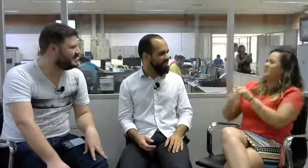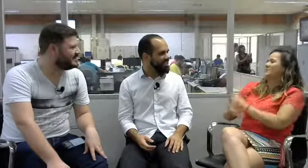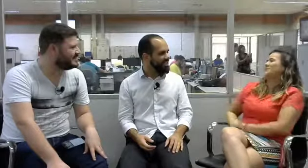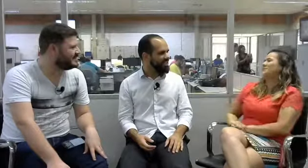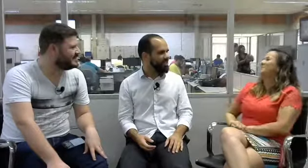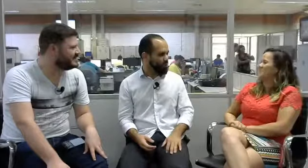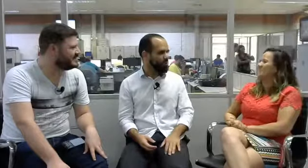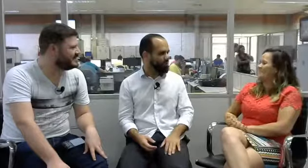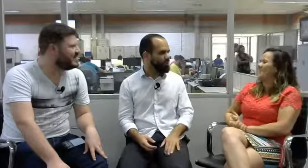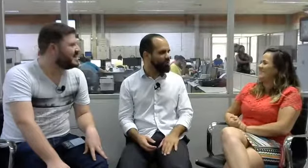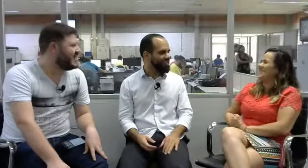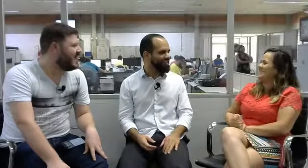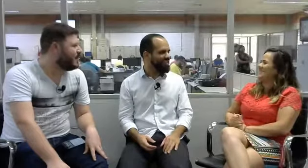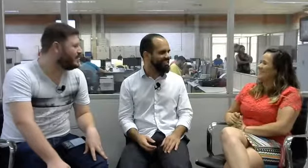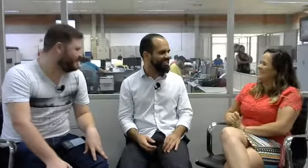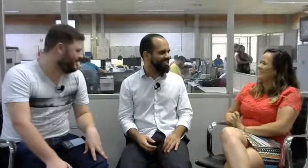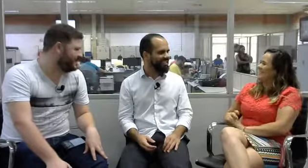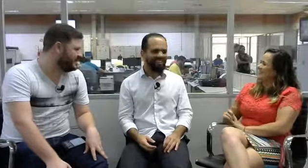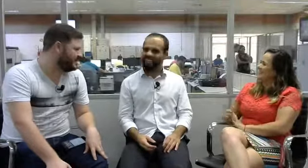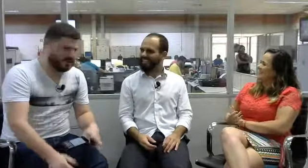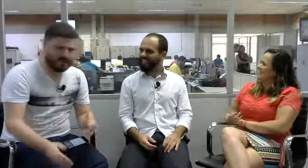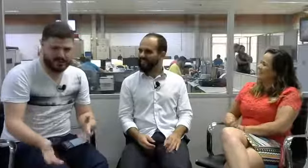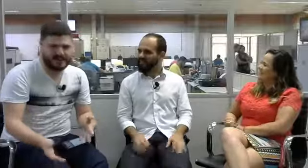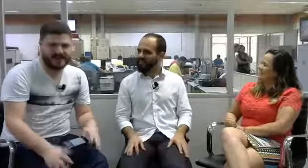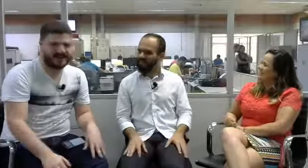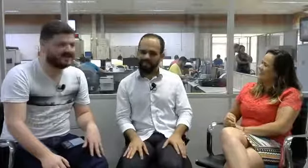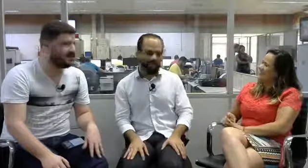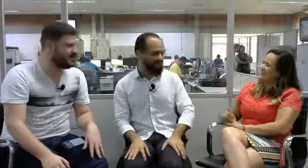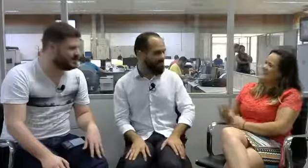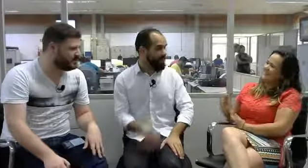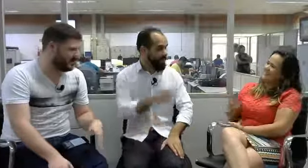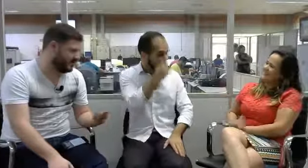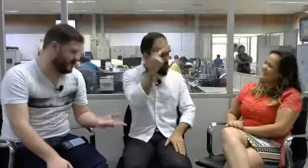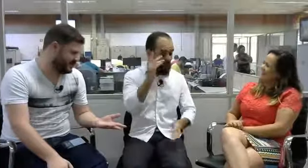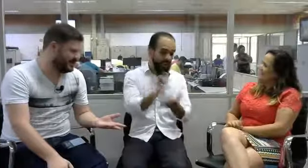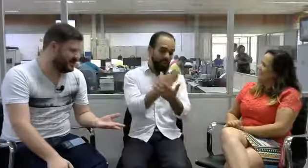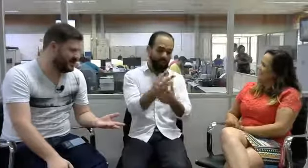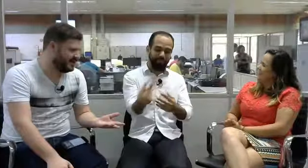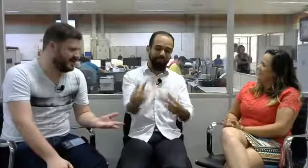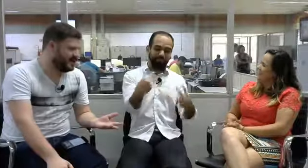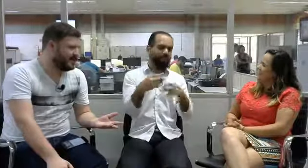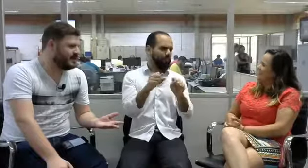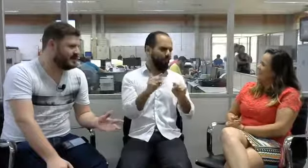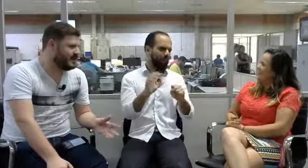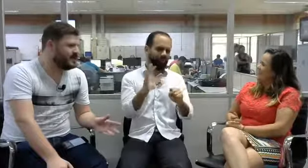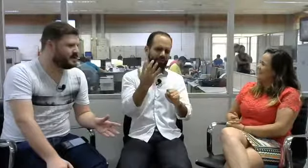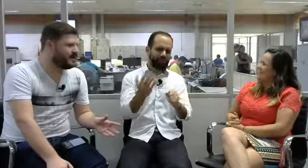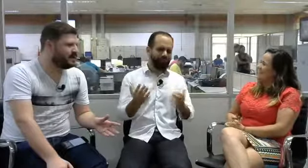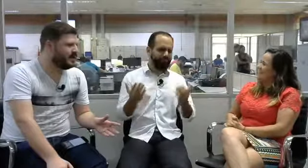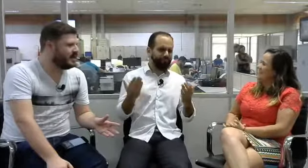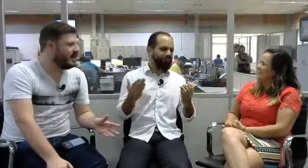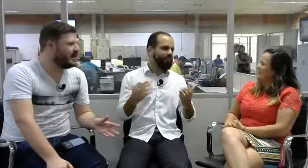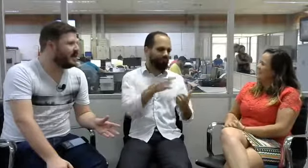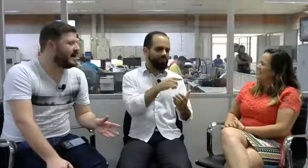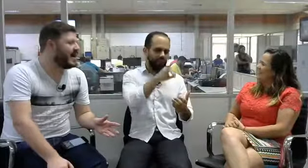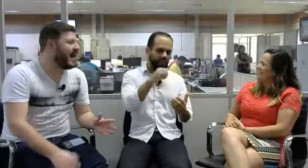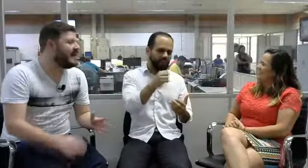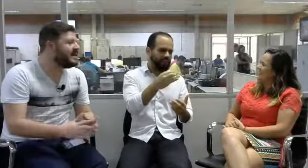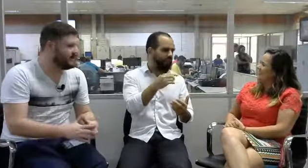estamos juntos. Uma dúvida que pode surgir para quem está assistindo, talvez a Jaqueline saiba responder. A Libras,